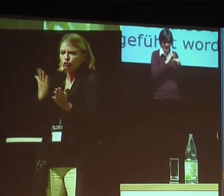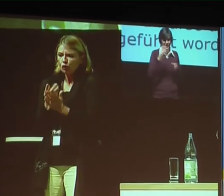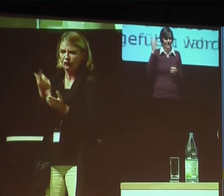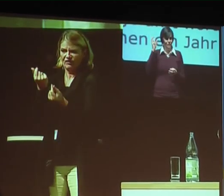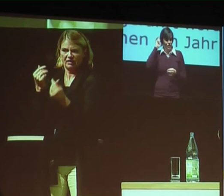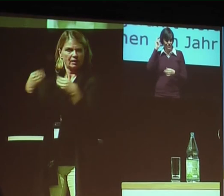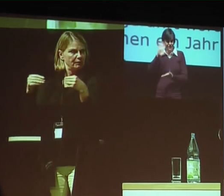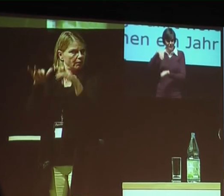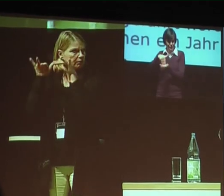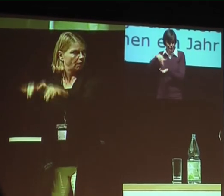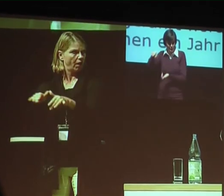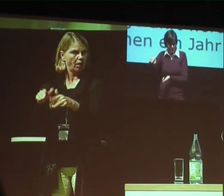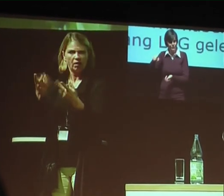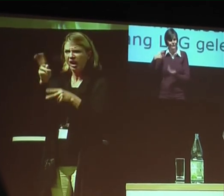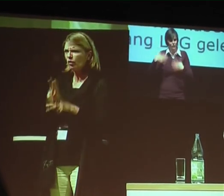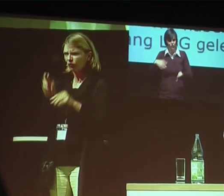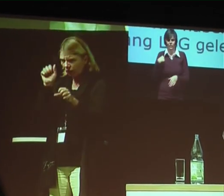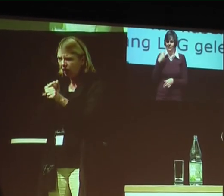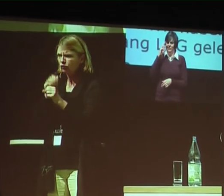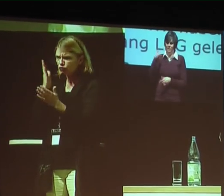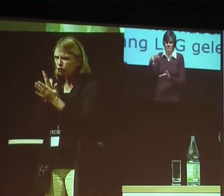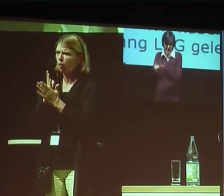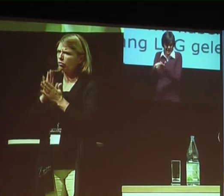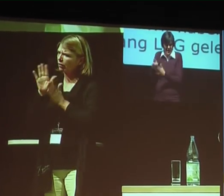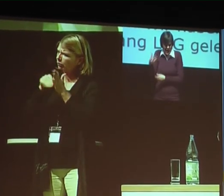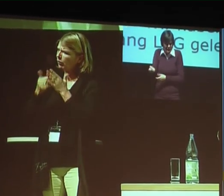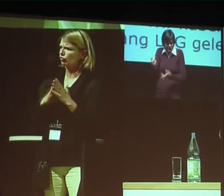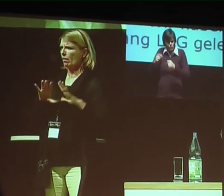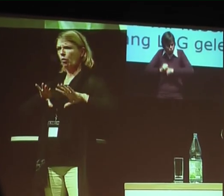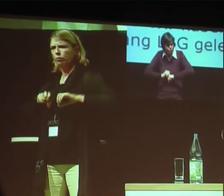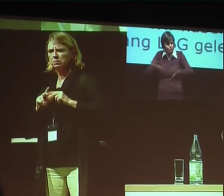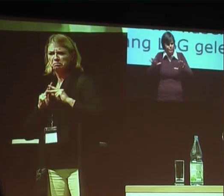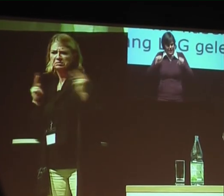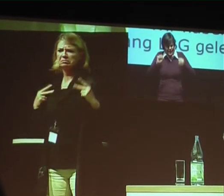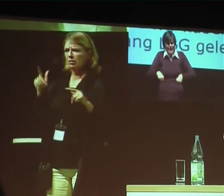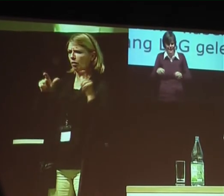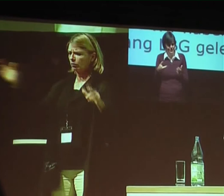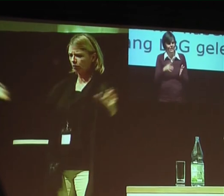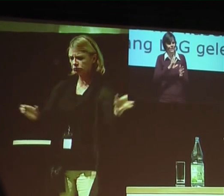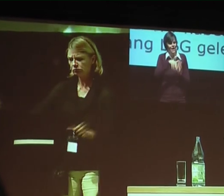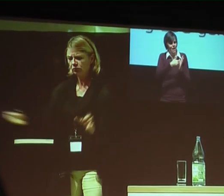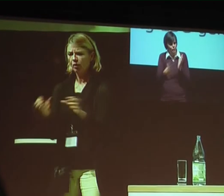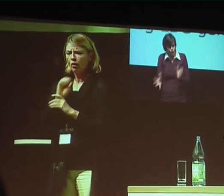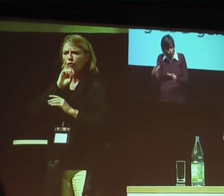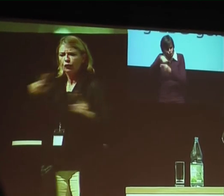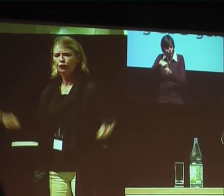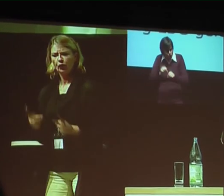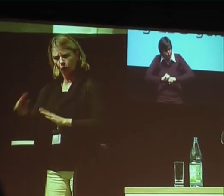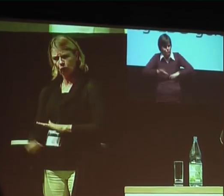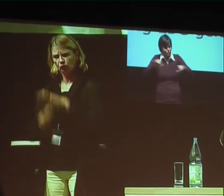gebärdensprachkompetente Leute zu beschäftigen und Frühförderung zu unterstützen. Und das gibt es in Hannover nicht. Und ich